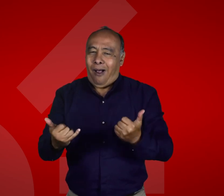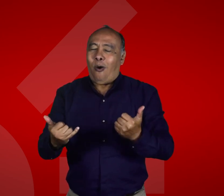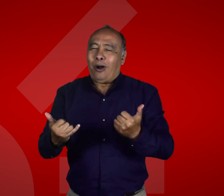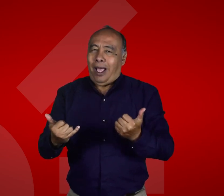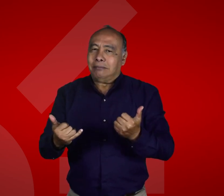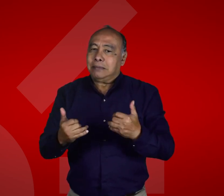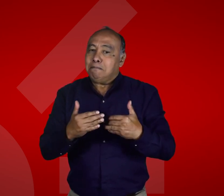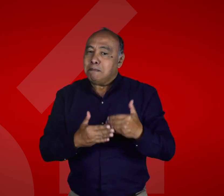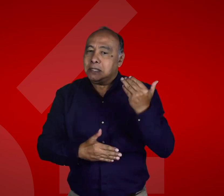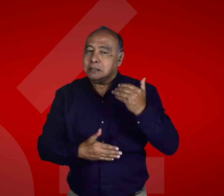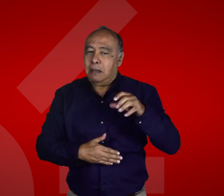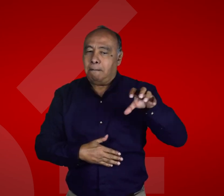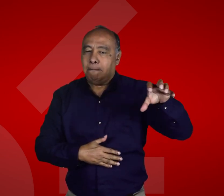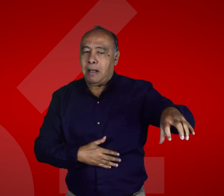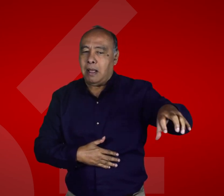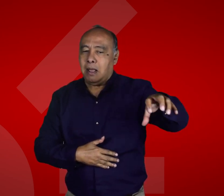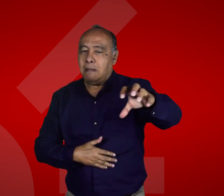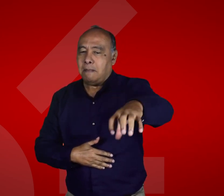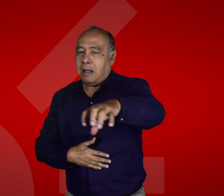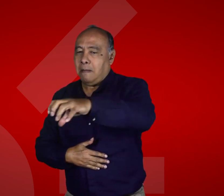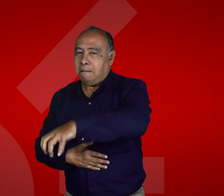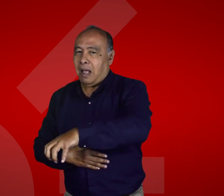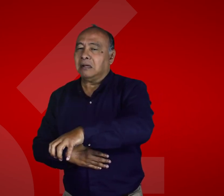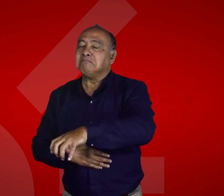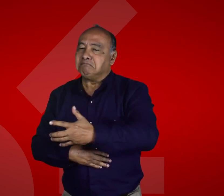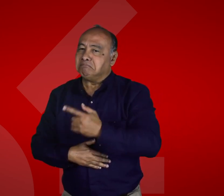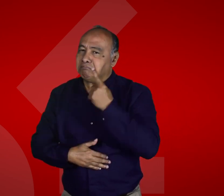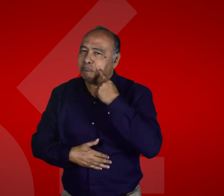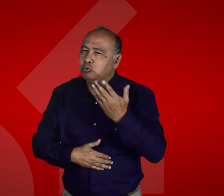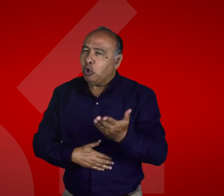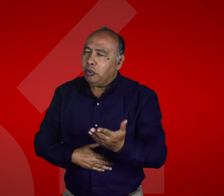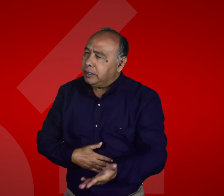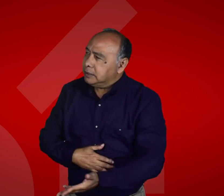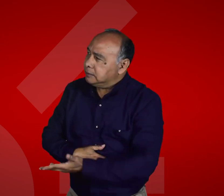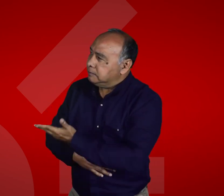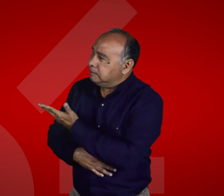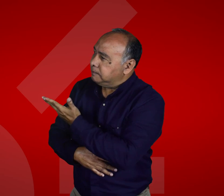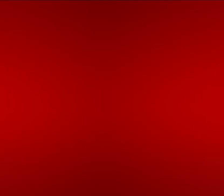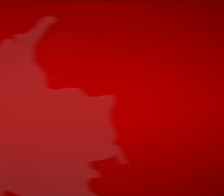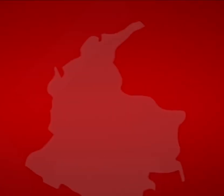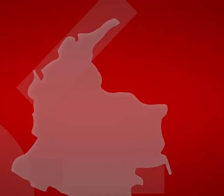adquirirlos, ya existen centros de atención, como los que veremos a continuación.